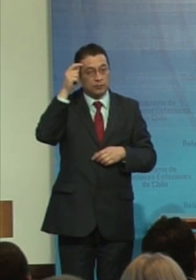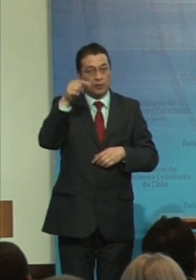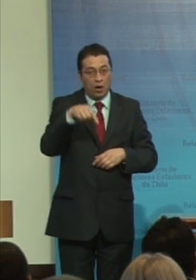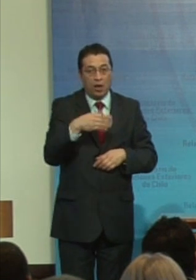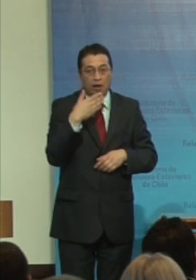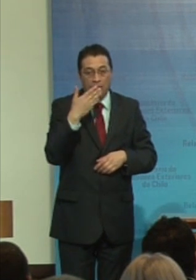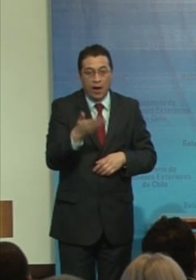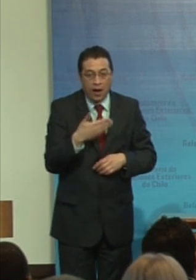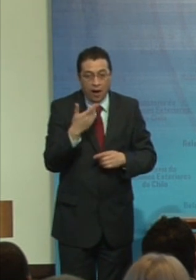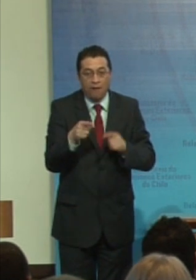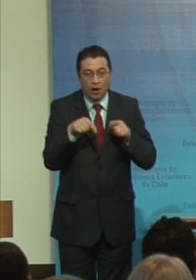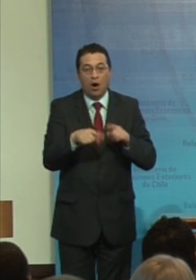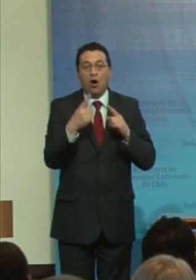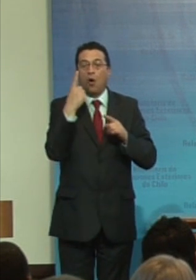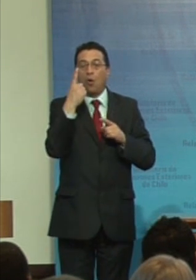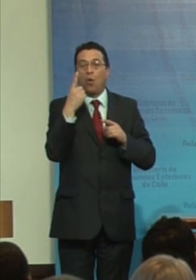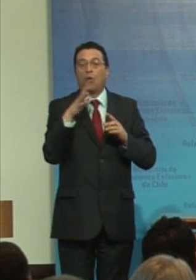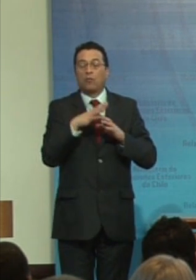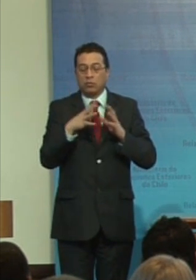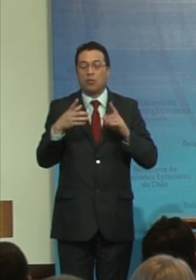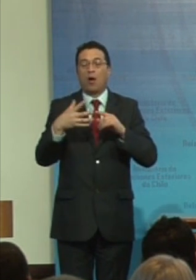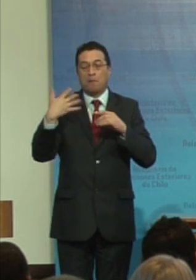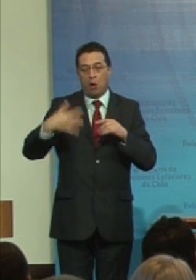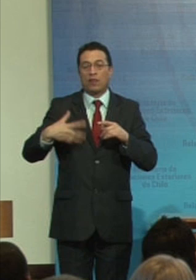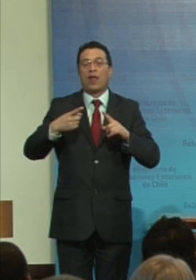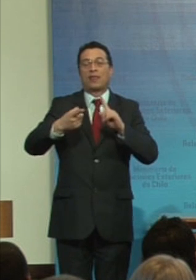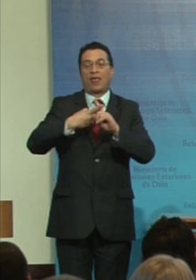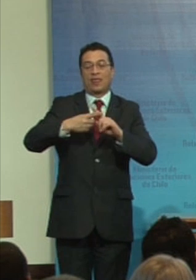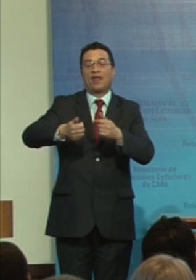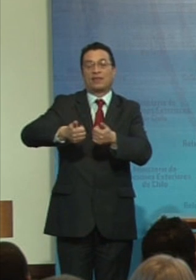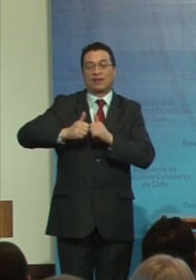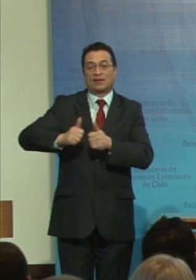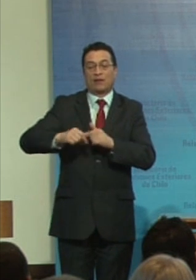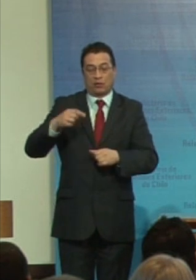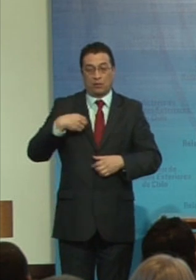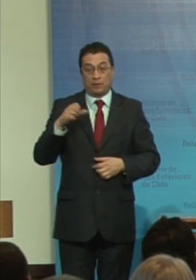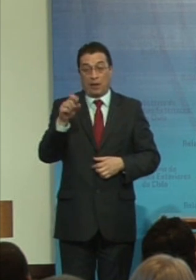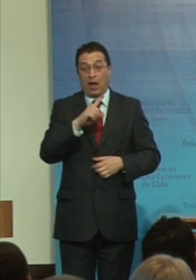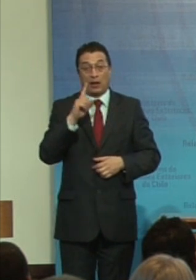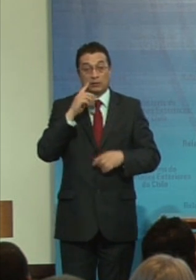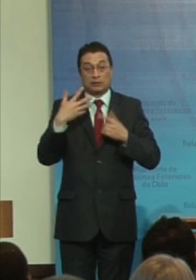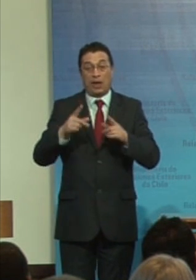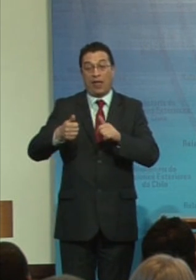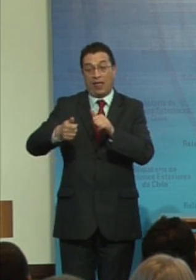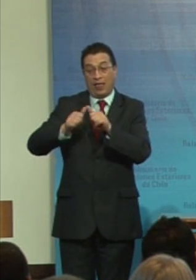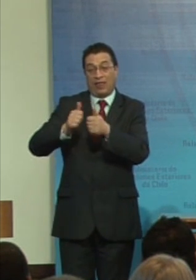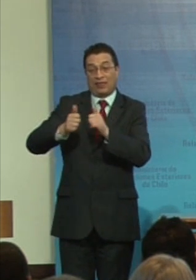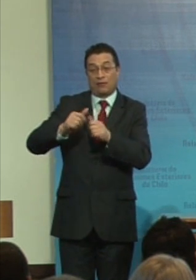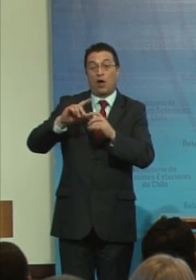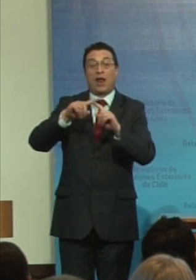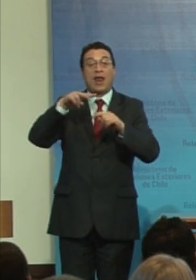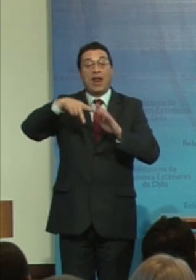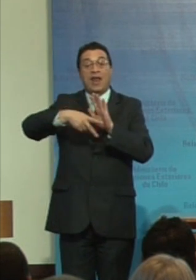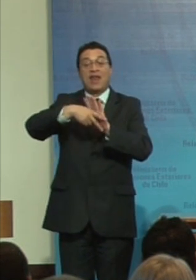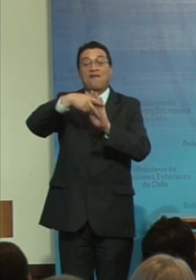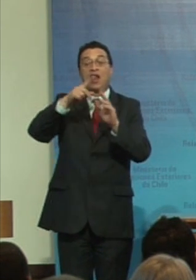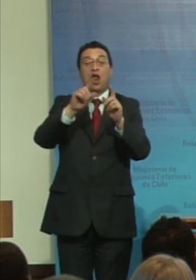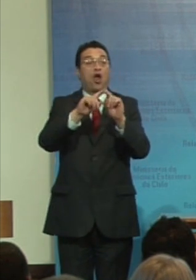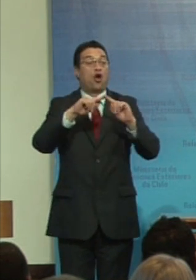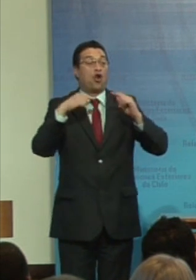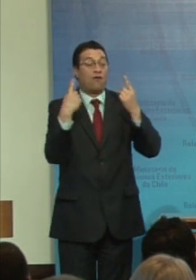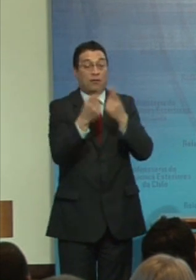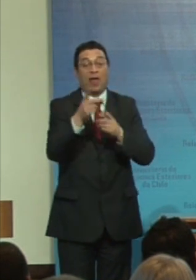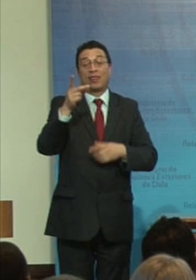como un absoluto desafío así como hemos desafiado a nivel global en que discapacidad está